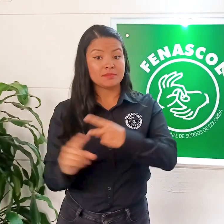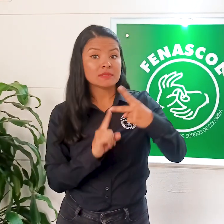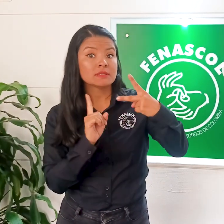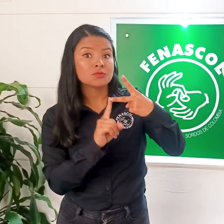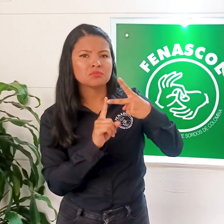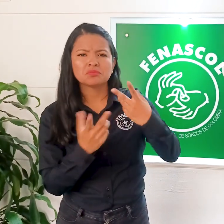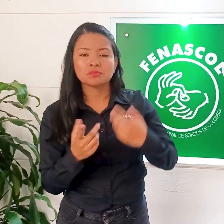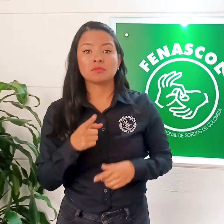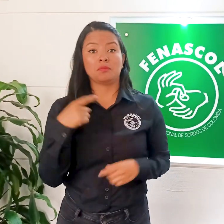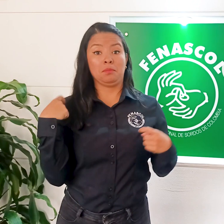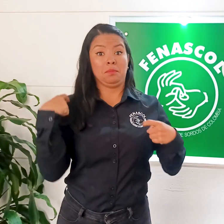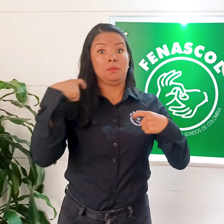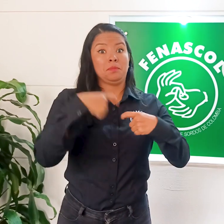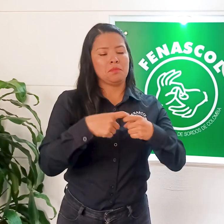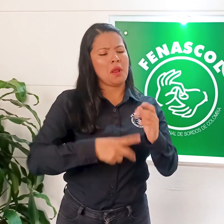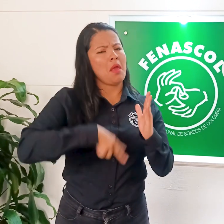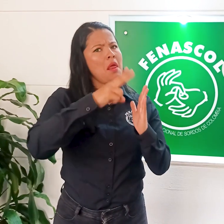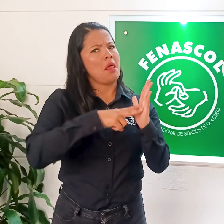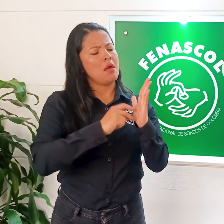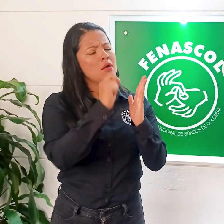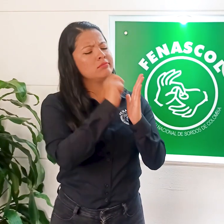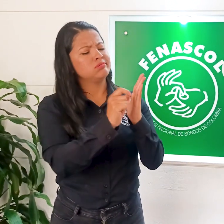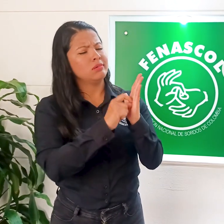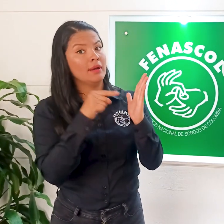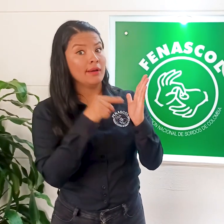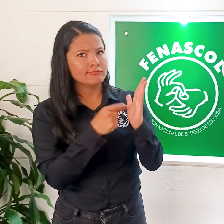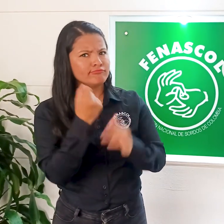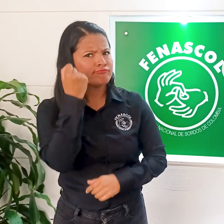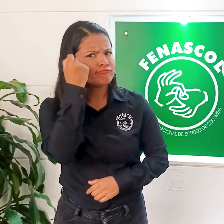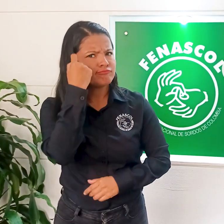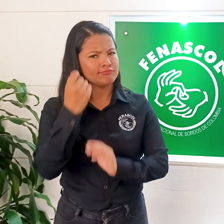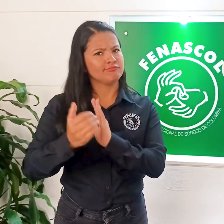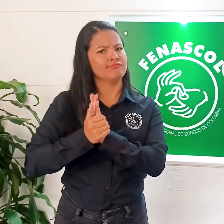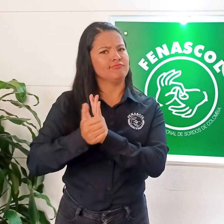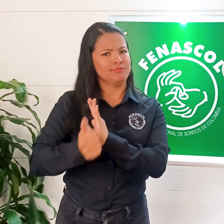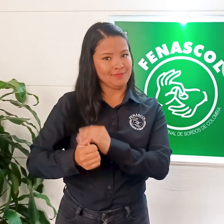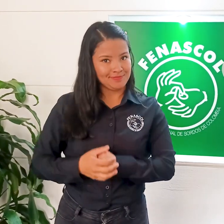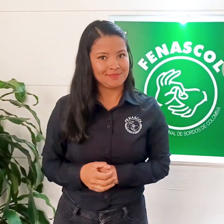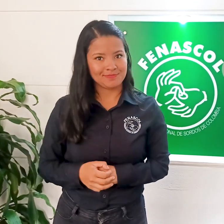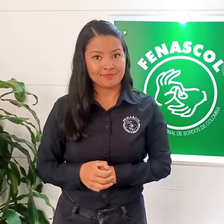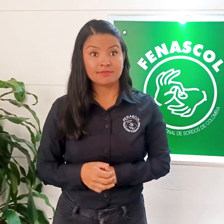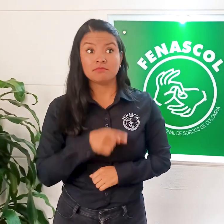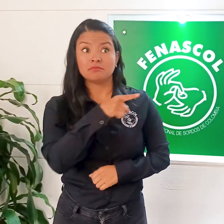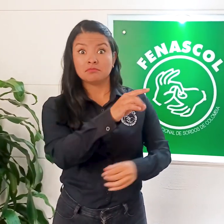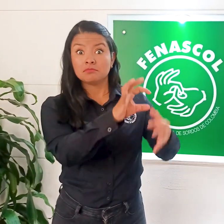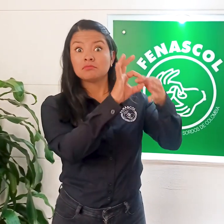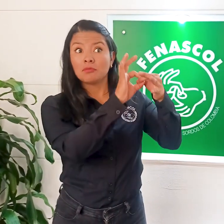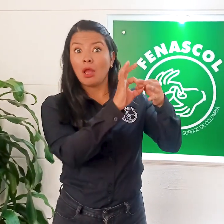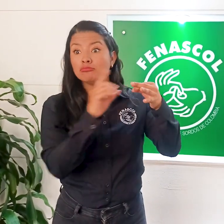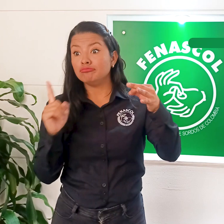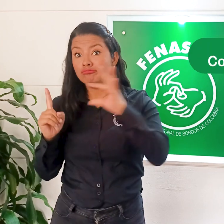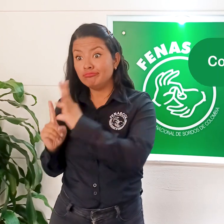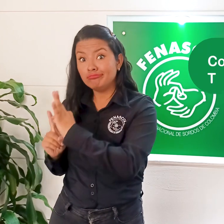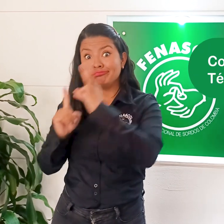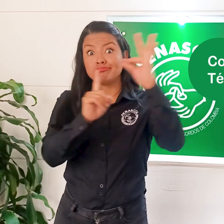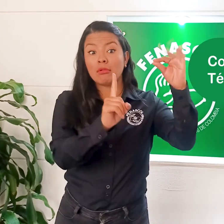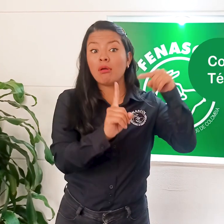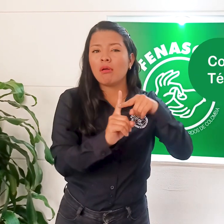Conocer y comunicarse en lengua de señas colombiana y competencias lectoescritas en español La